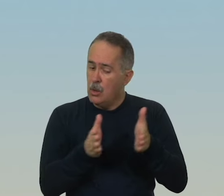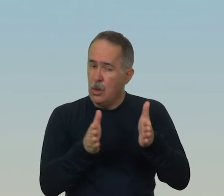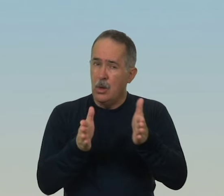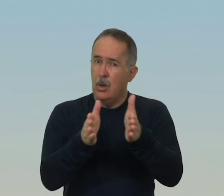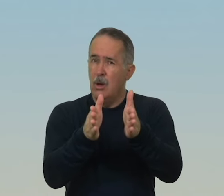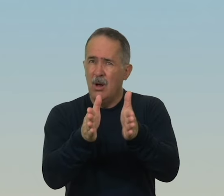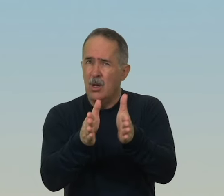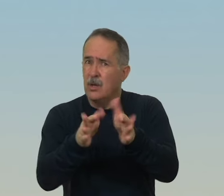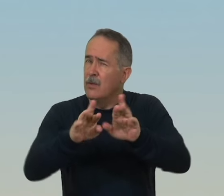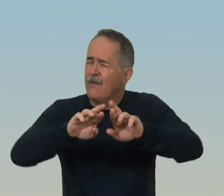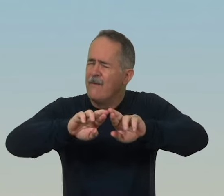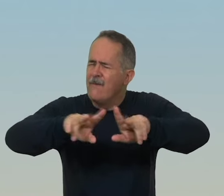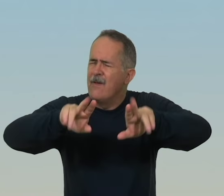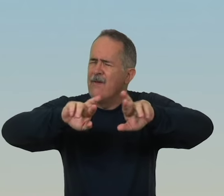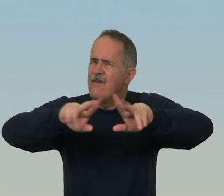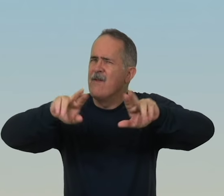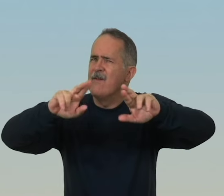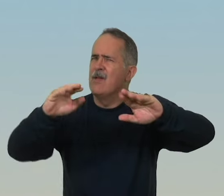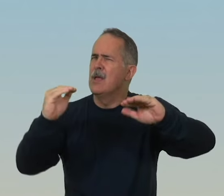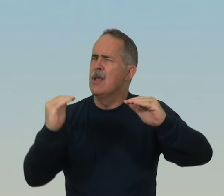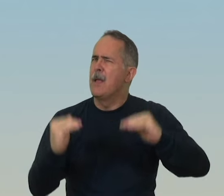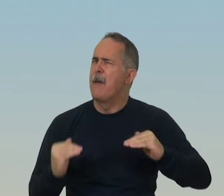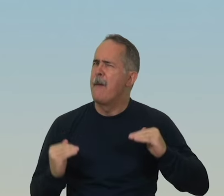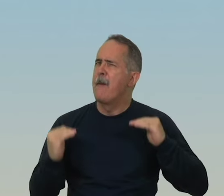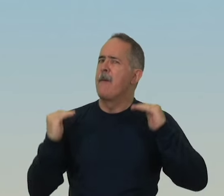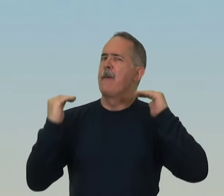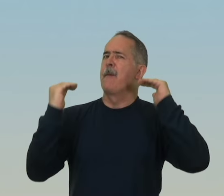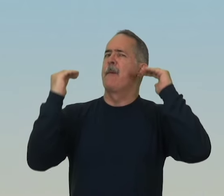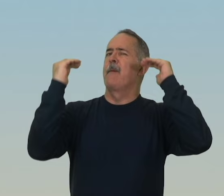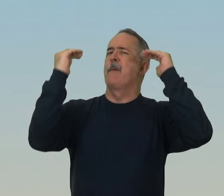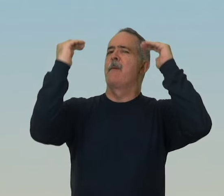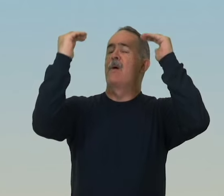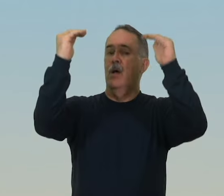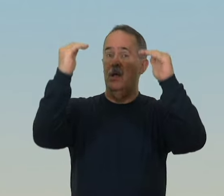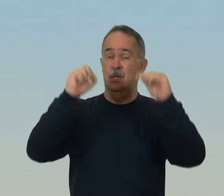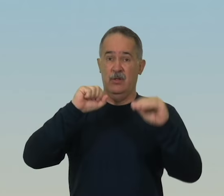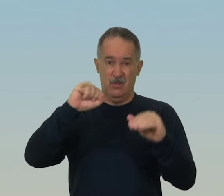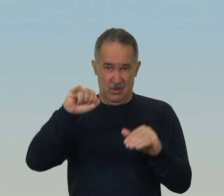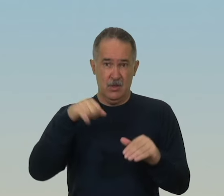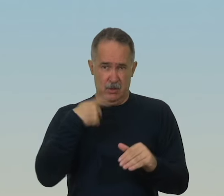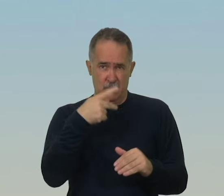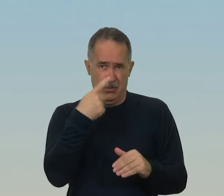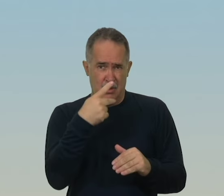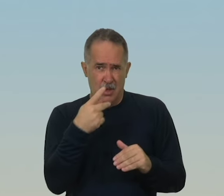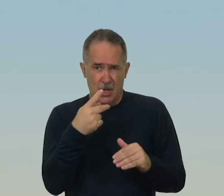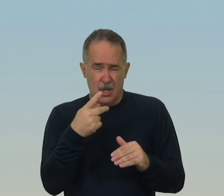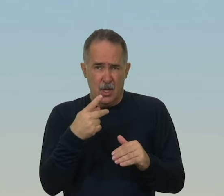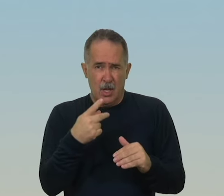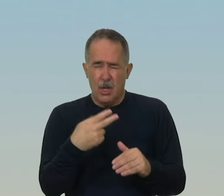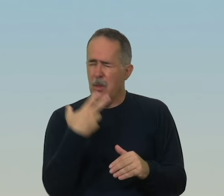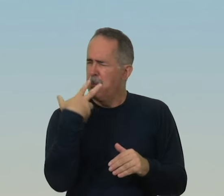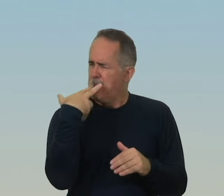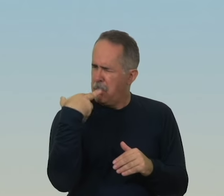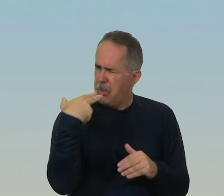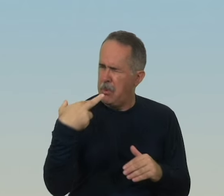caminho incomparavelmente superior. Se eu falasse todas as línguas,